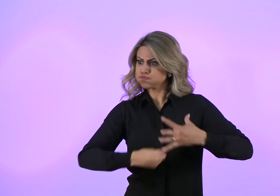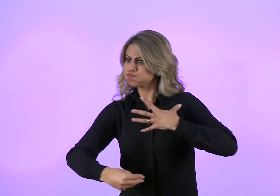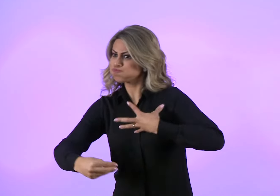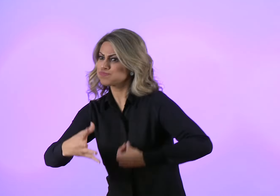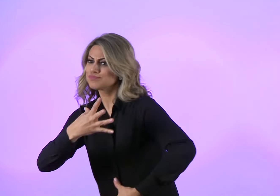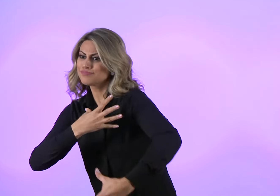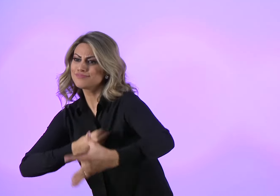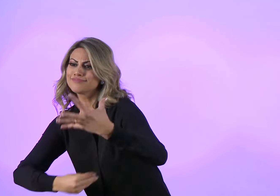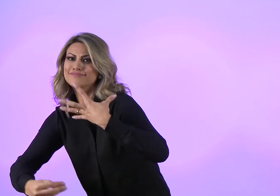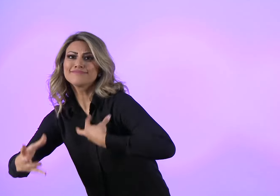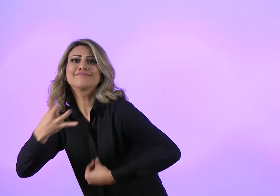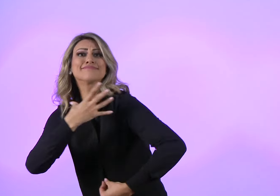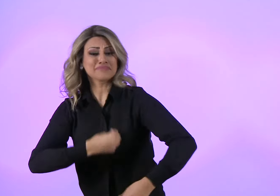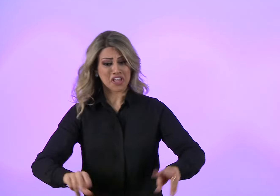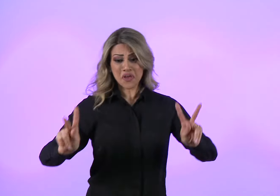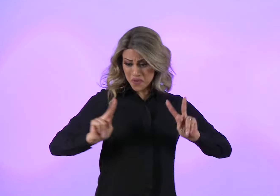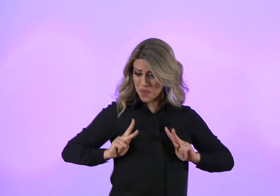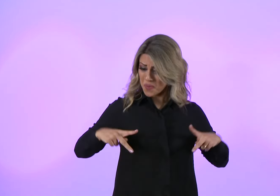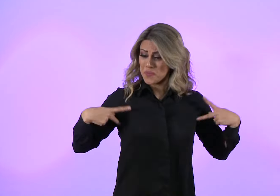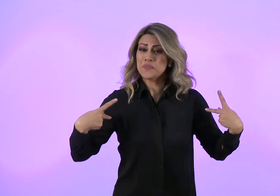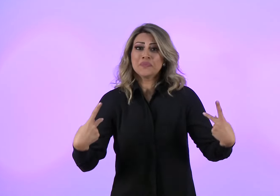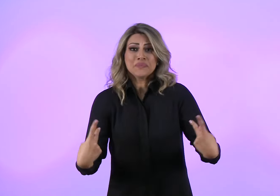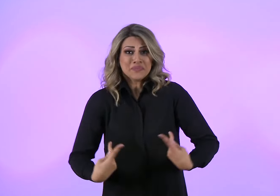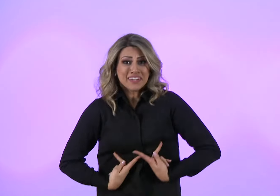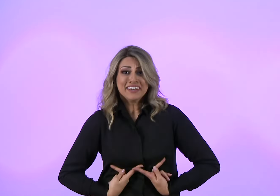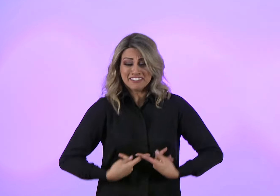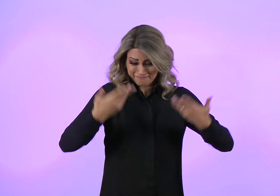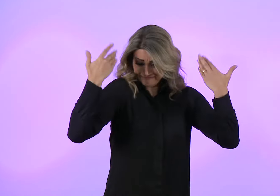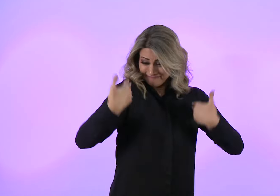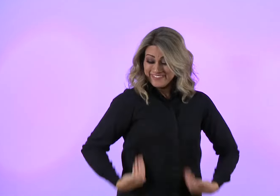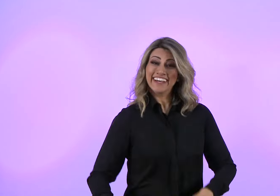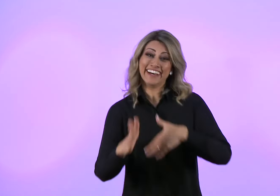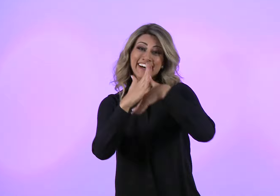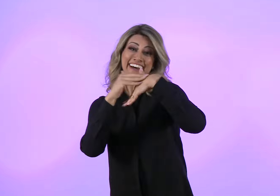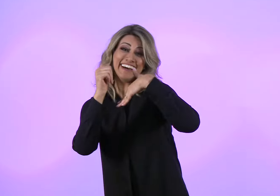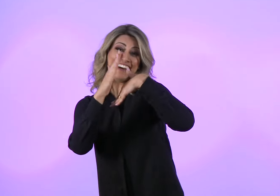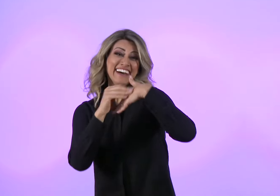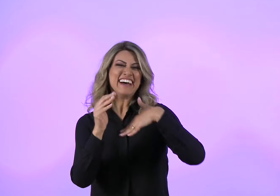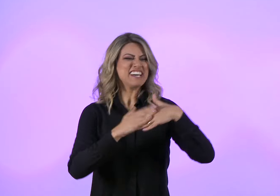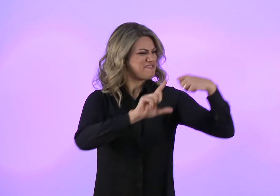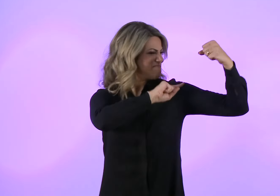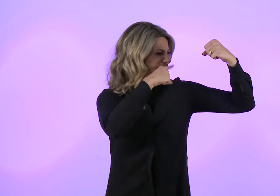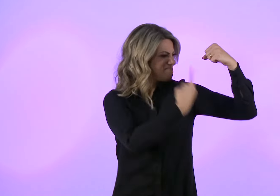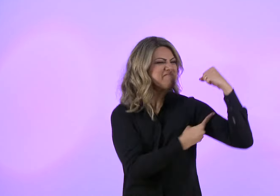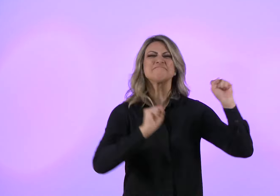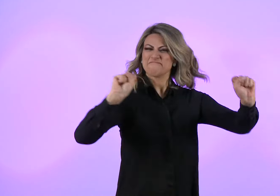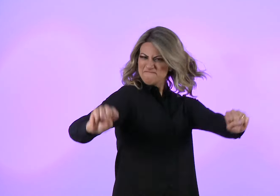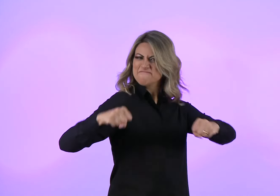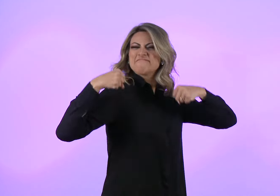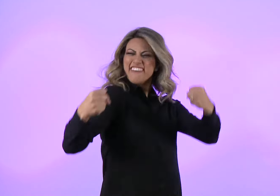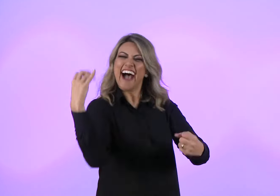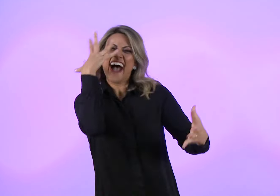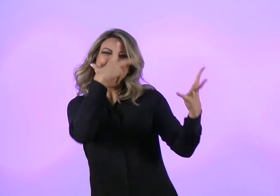Sou humana, sou credor Fortaleza, sou beleza